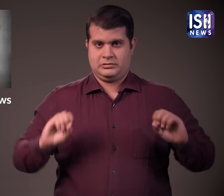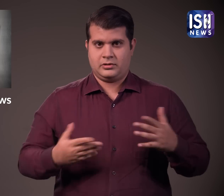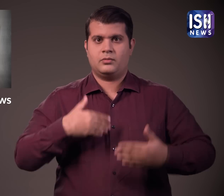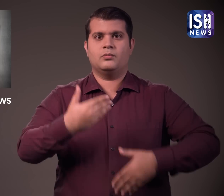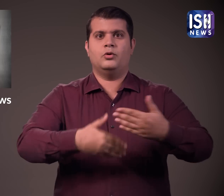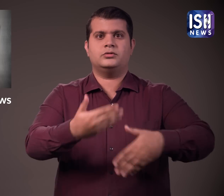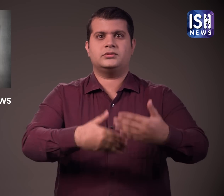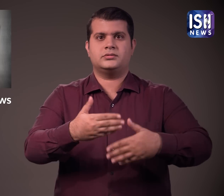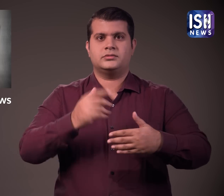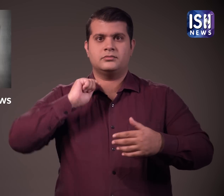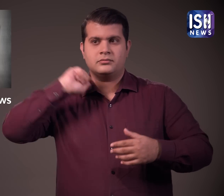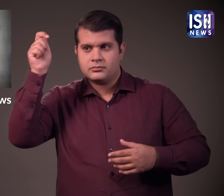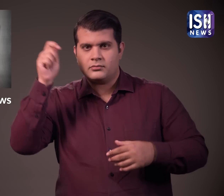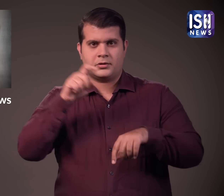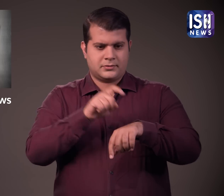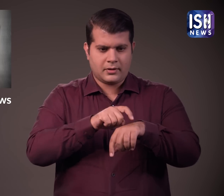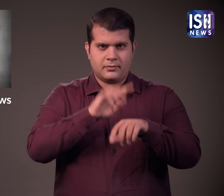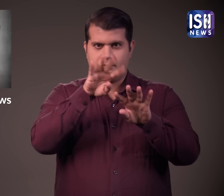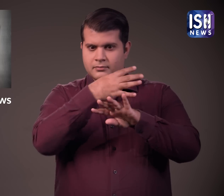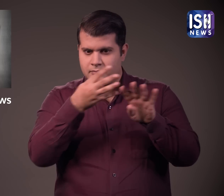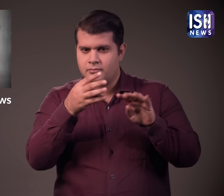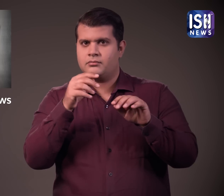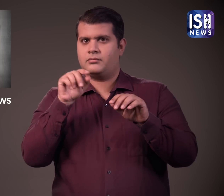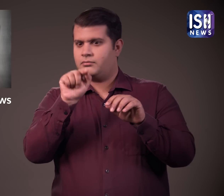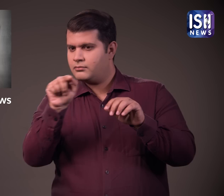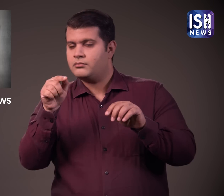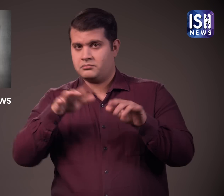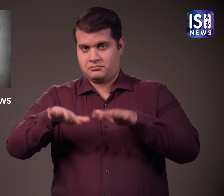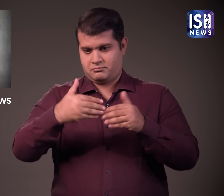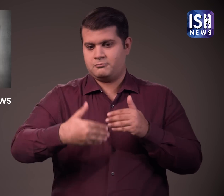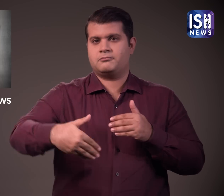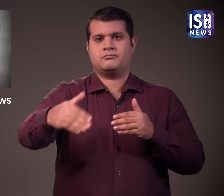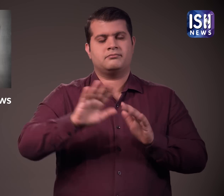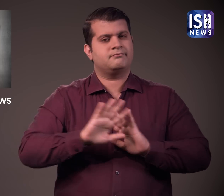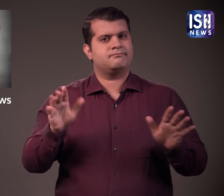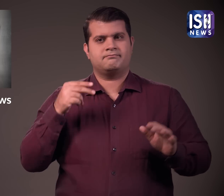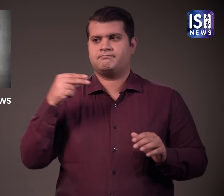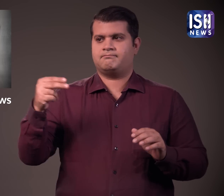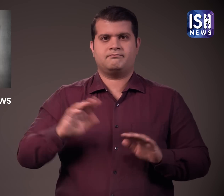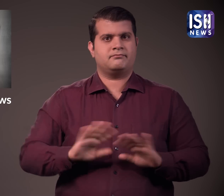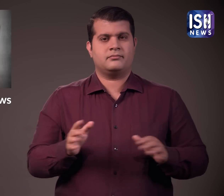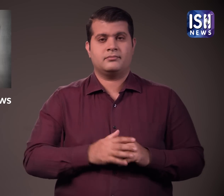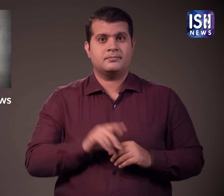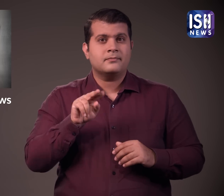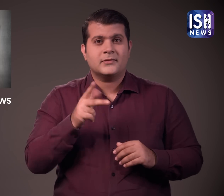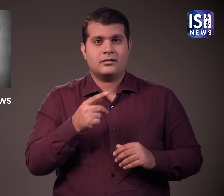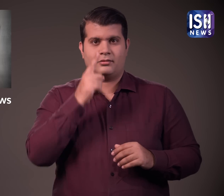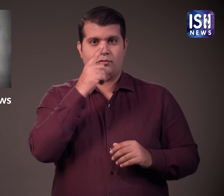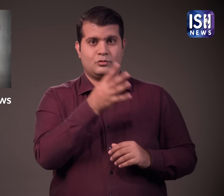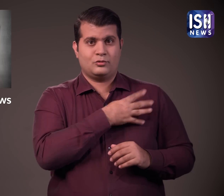28 की सजा की तारीक, समय और अन्य तैयारियां जल्च शुरू होंगी द्रापती मूर्मू